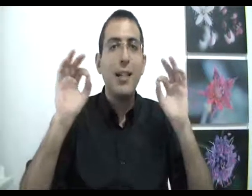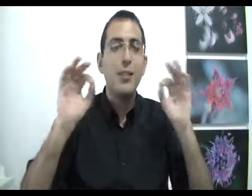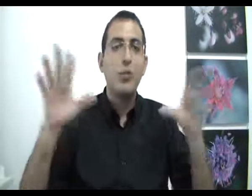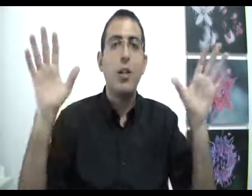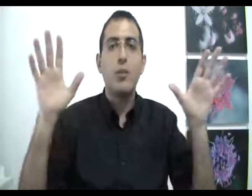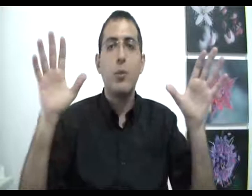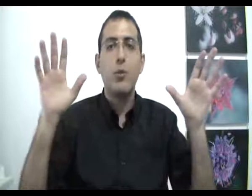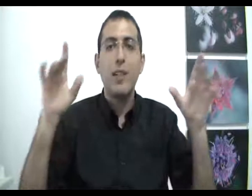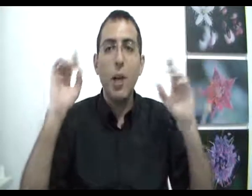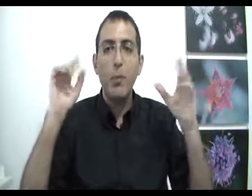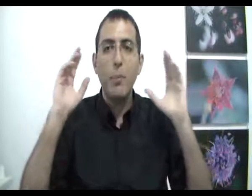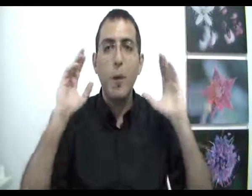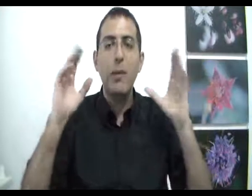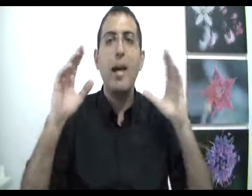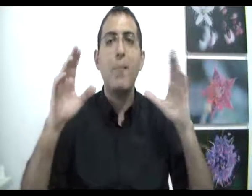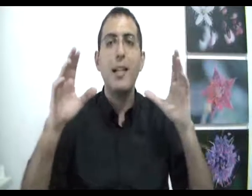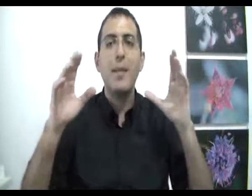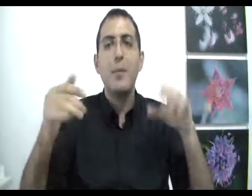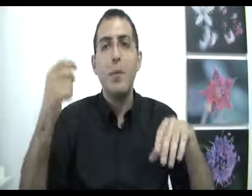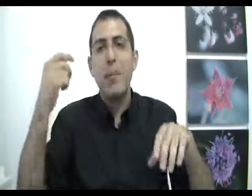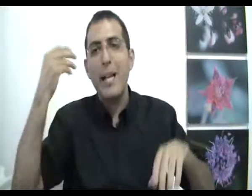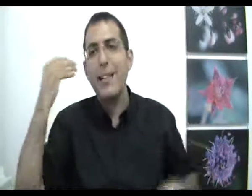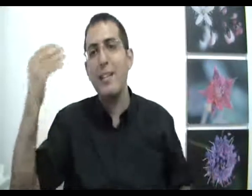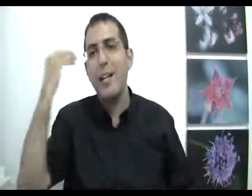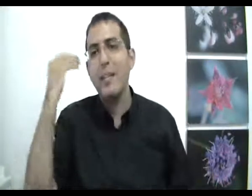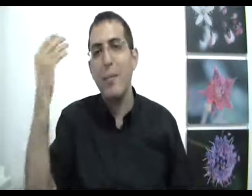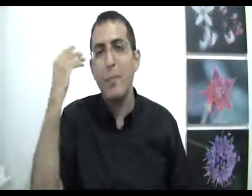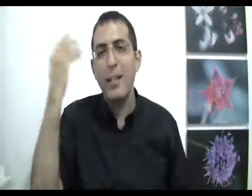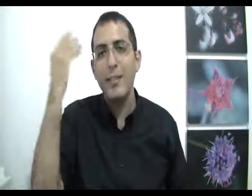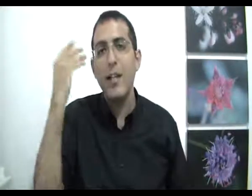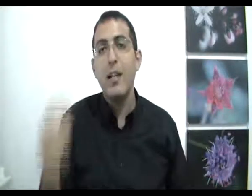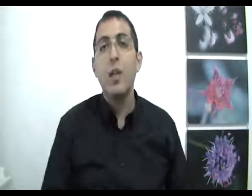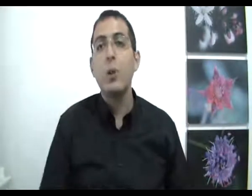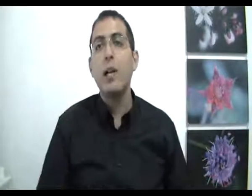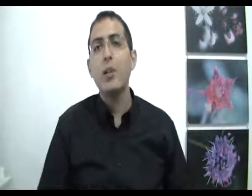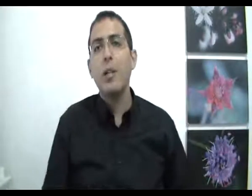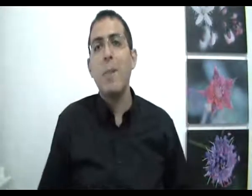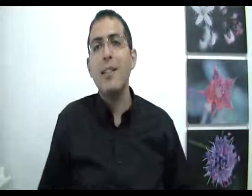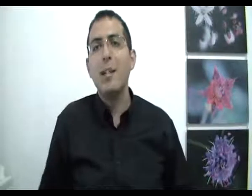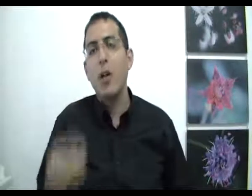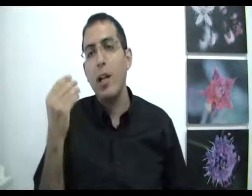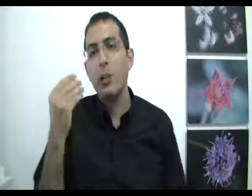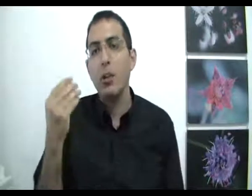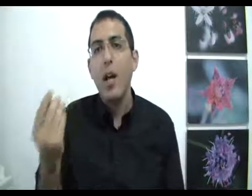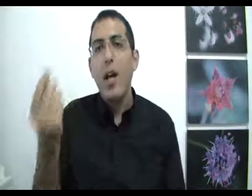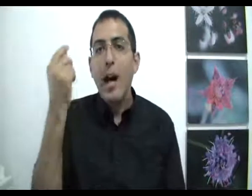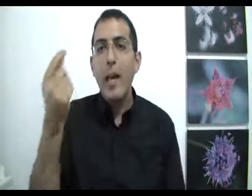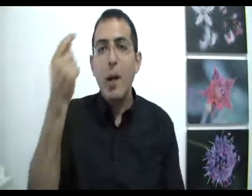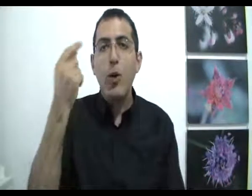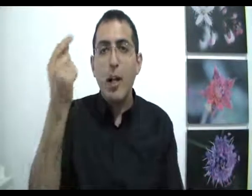הרצון של עצמו? ואני לא מדבר על בני אדם, אני מדבר ביחס לאדם, ביחס לישות הראשונה, ביחס לכוח הראשון. האם הכוח